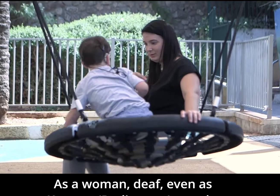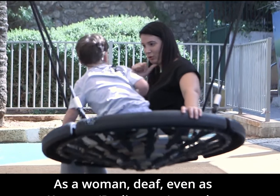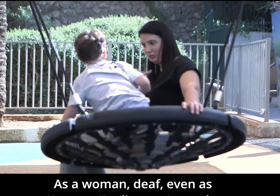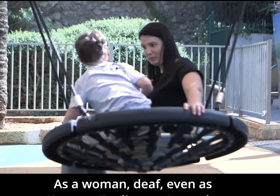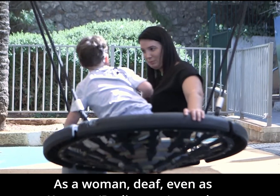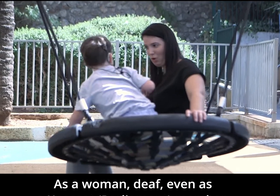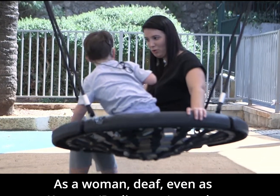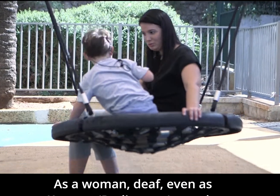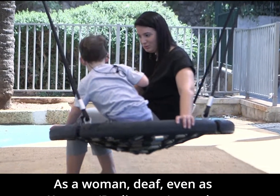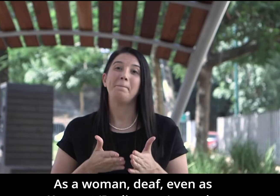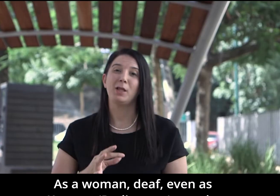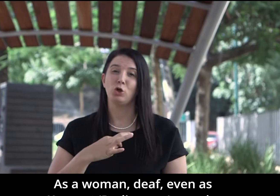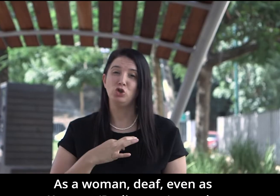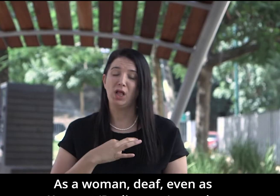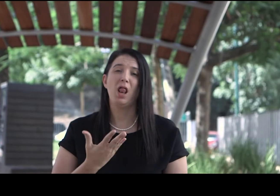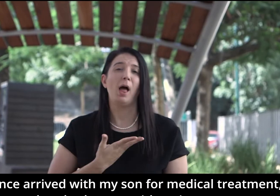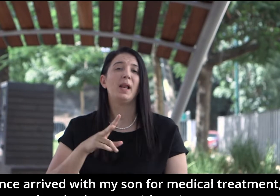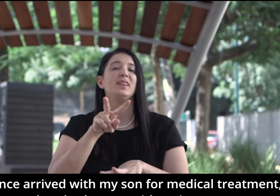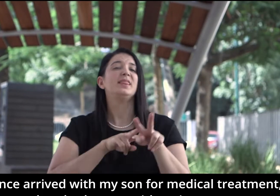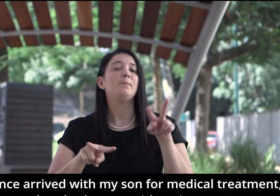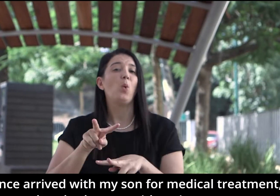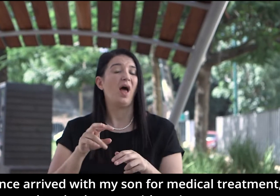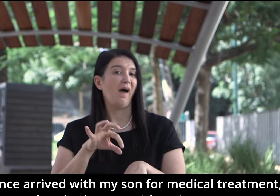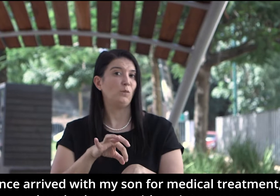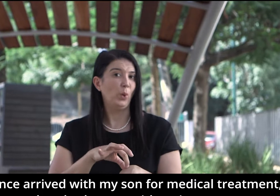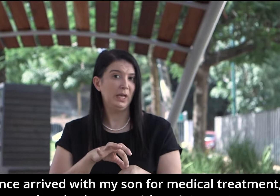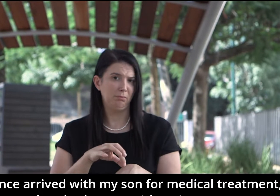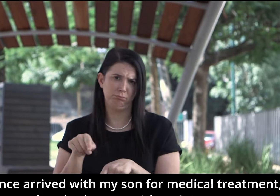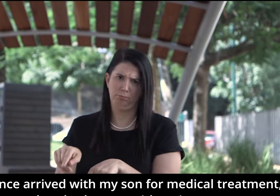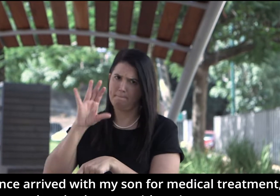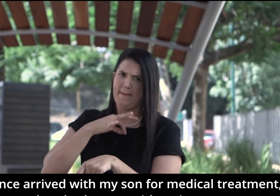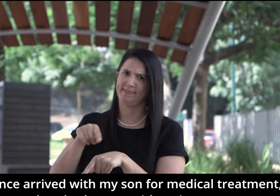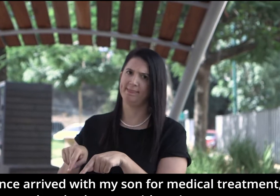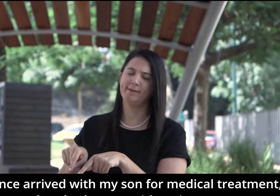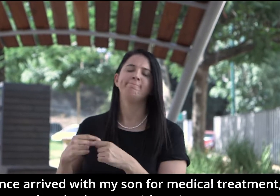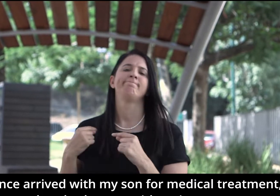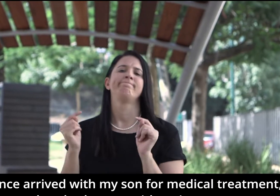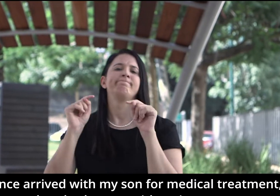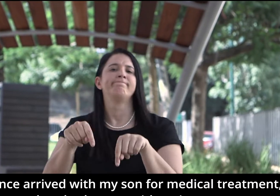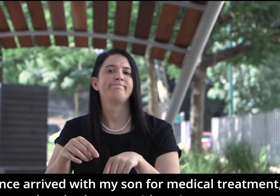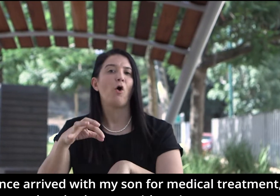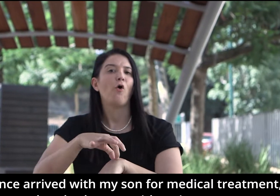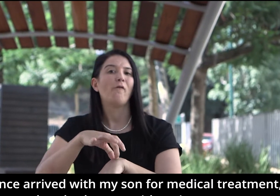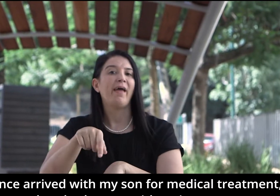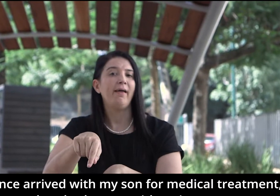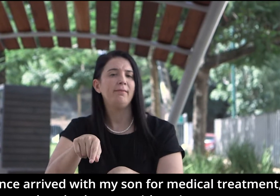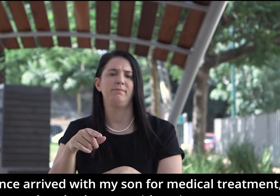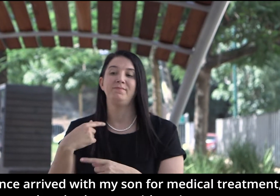חרשת גם כשאני חברת כנסת הגעתי עם הבן שלי לטיפול רפואי אצל רופאי המשפחה ולצערי